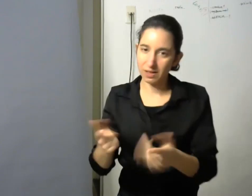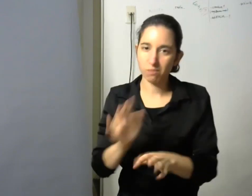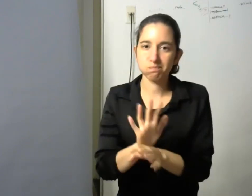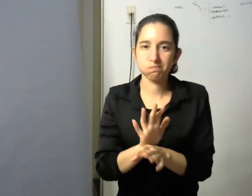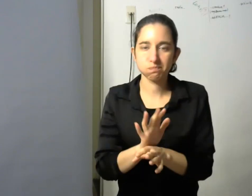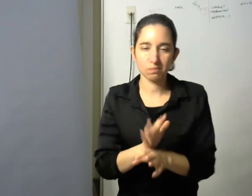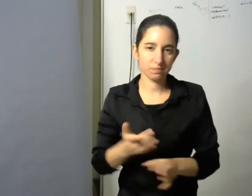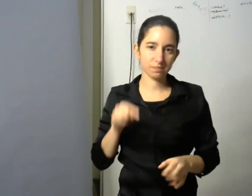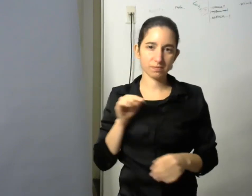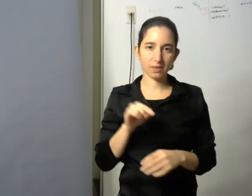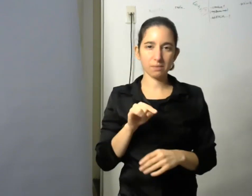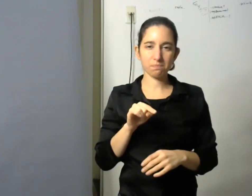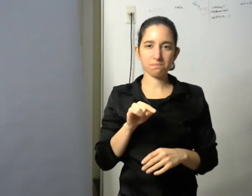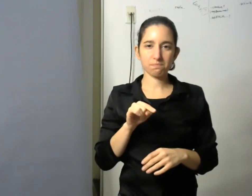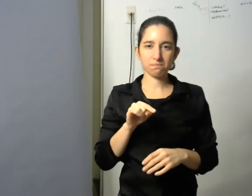fue de devolución de